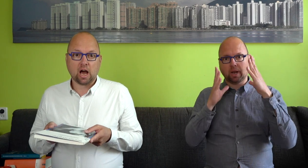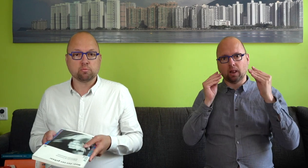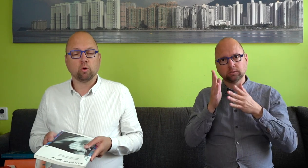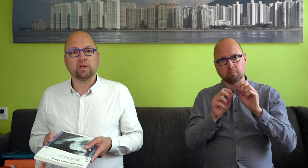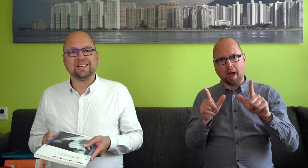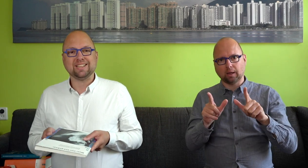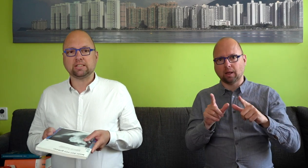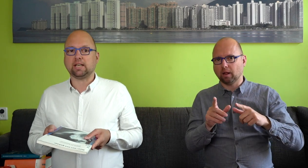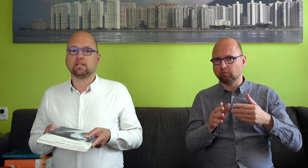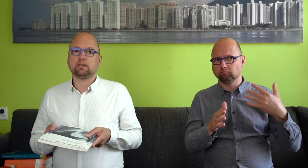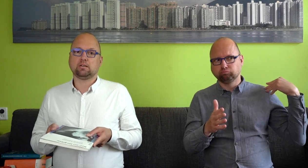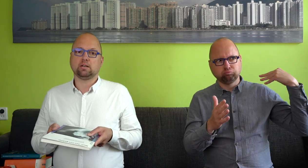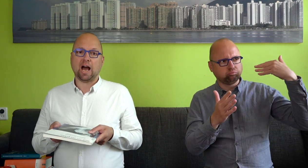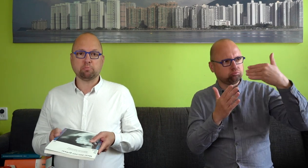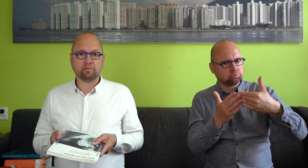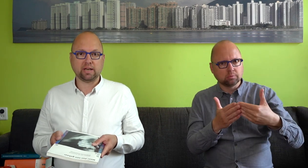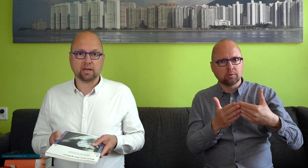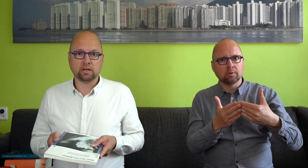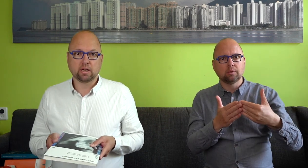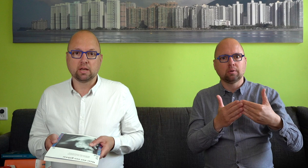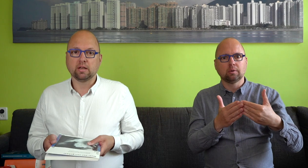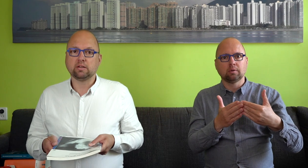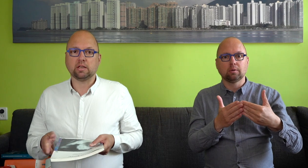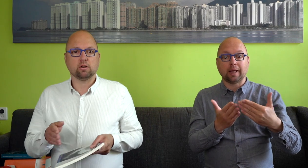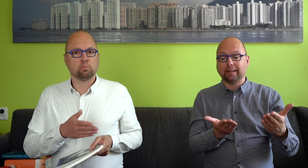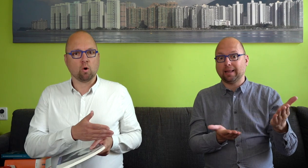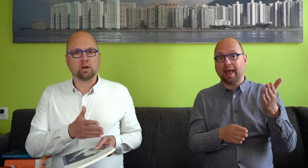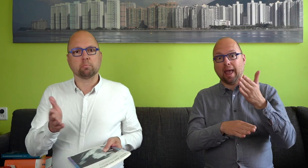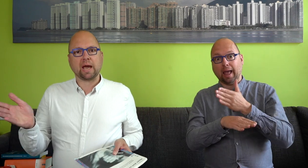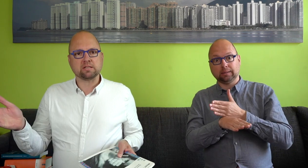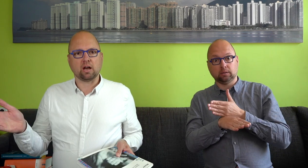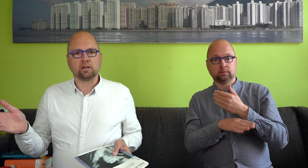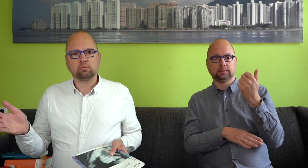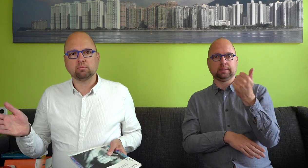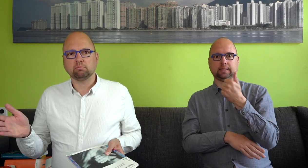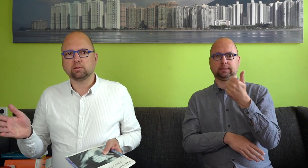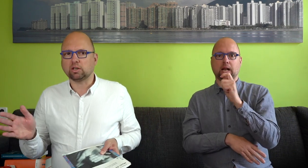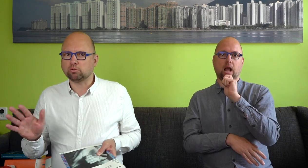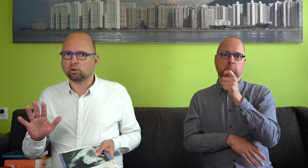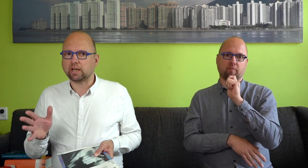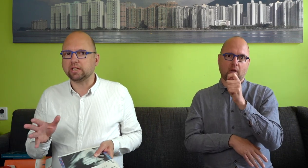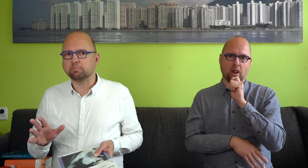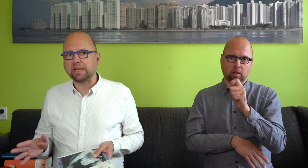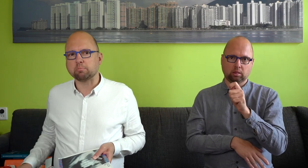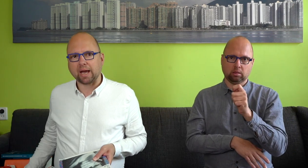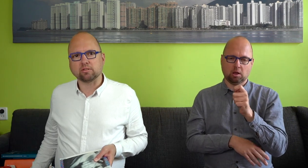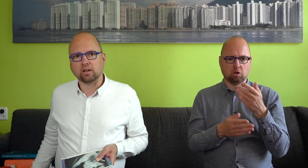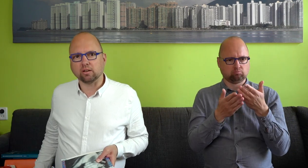uitmondde in 1966 aanbevelingen die een behoorlijke breedte hadden. Ik zou toch zeggen iets minder breed dan